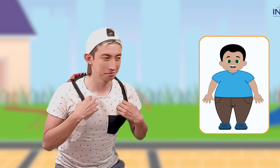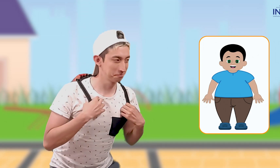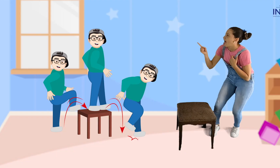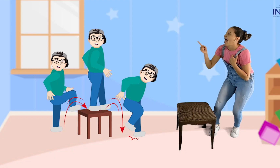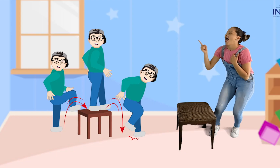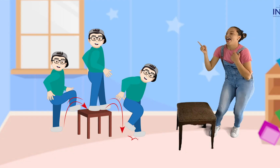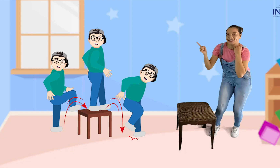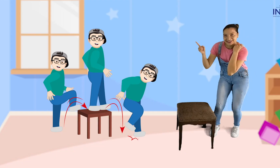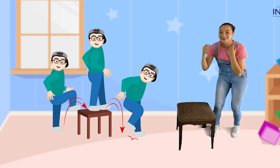¡Ah! ¡Sí!